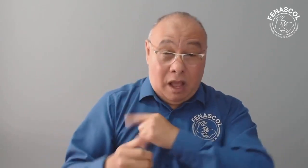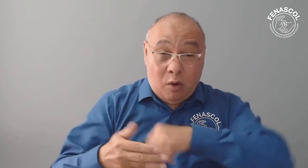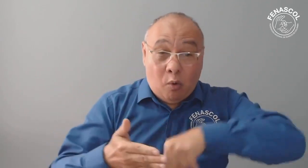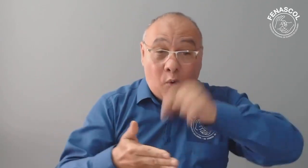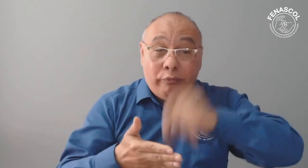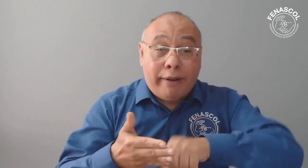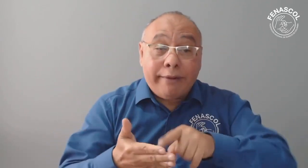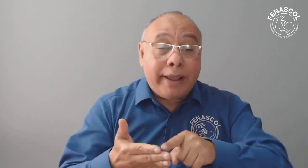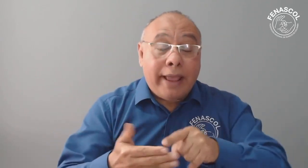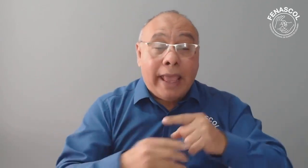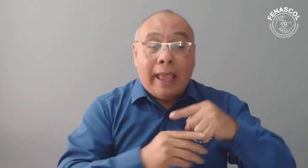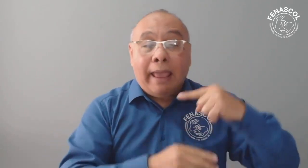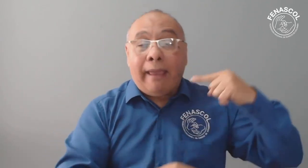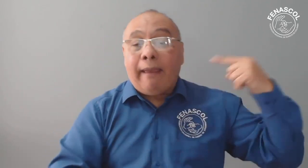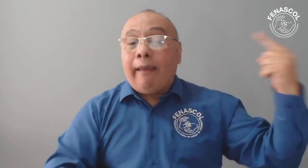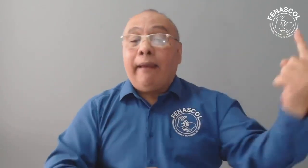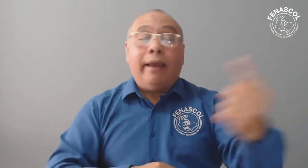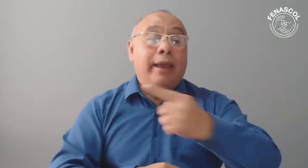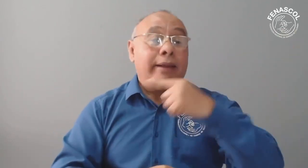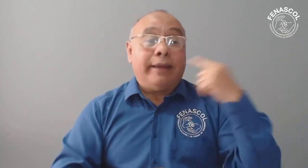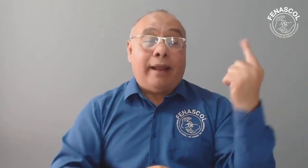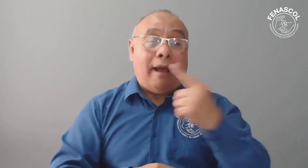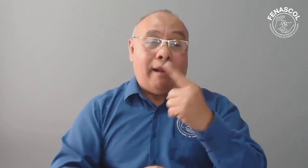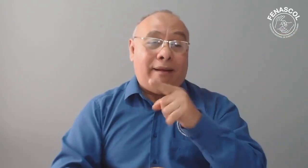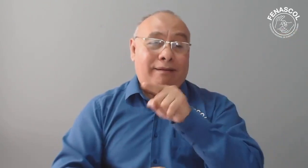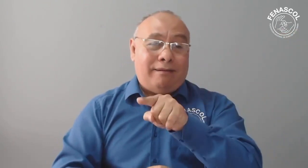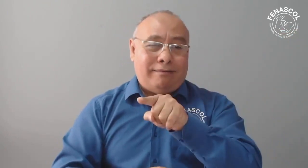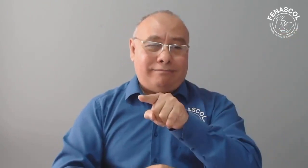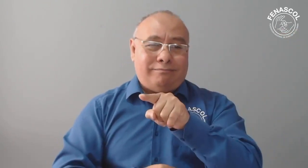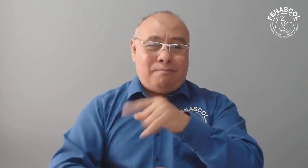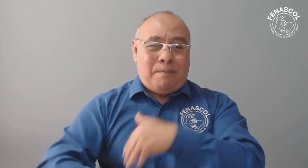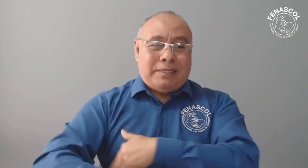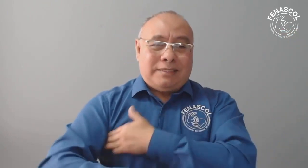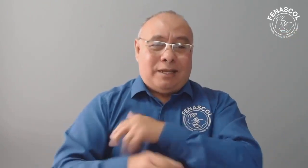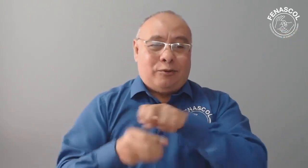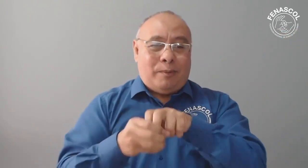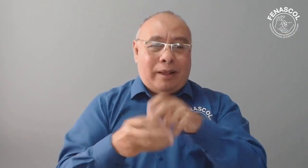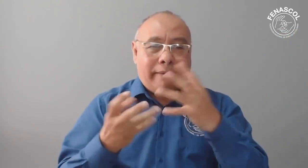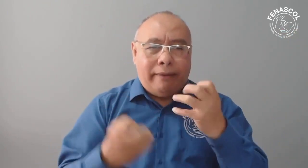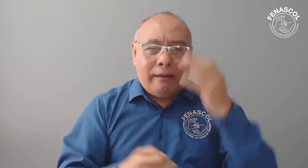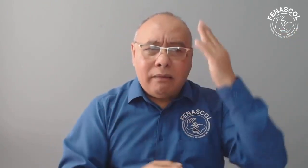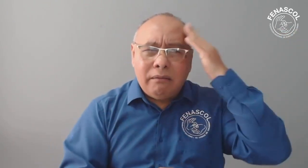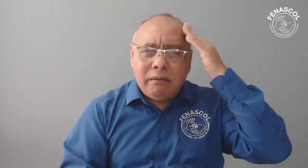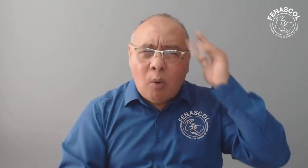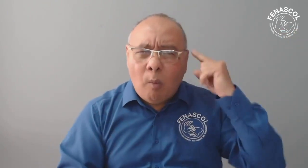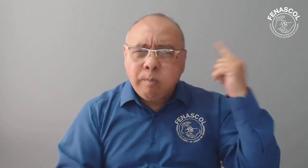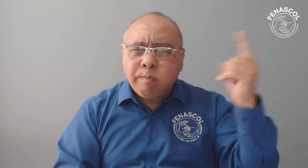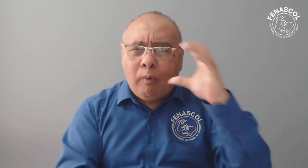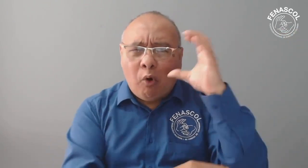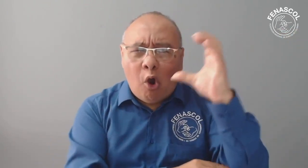contratadas para realizar un estudio global desde el Ministerio de Transporte para conocer